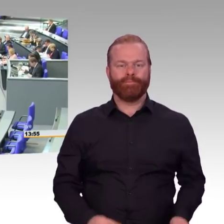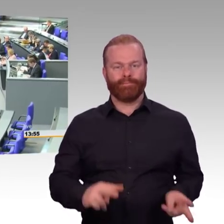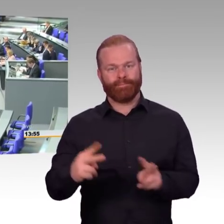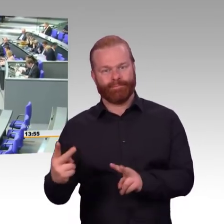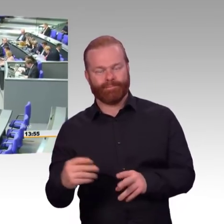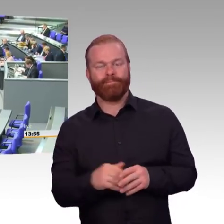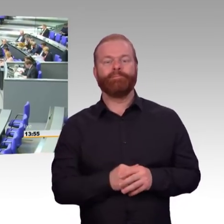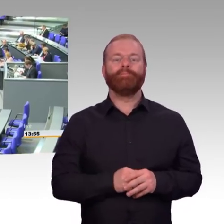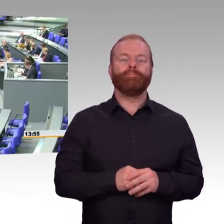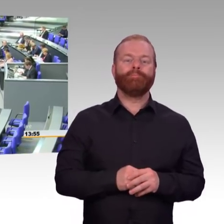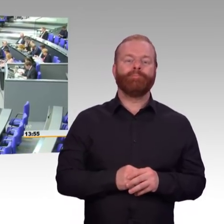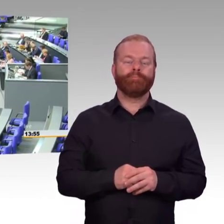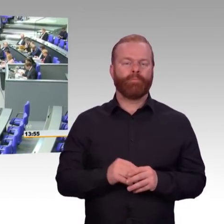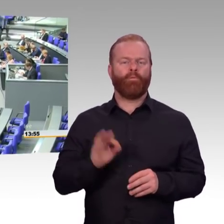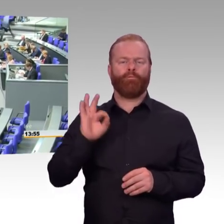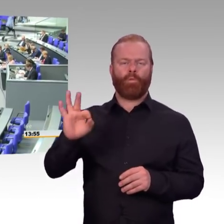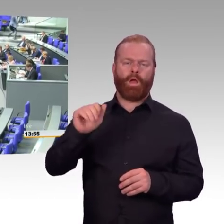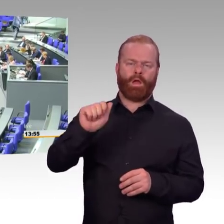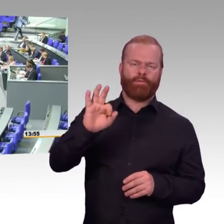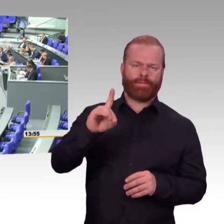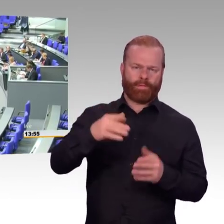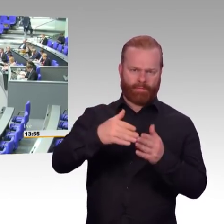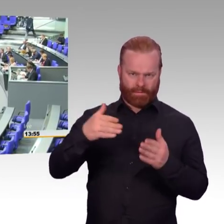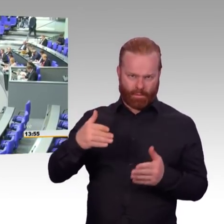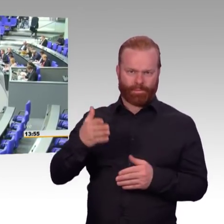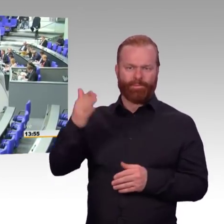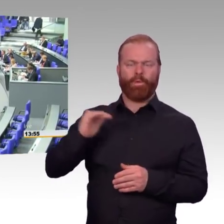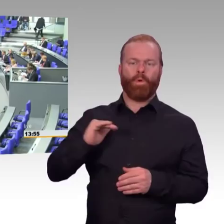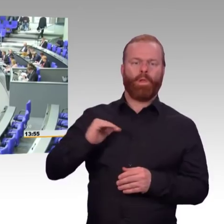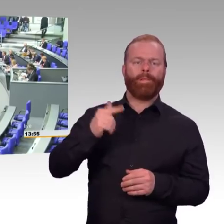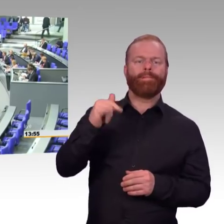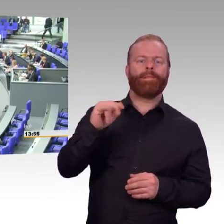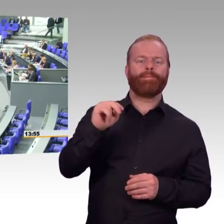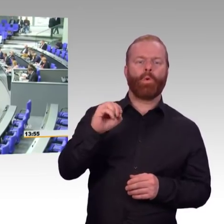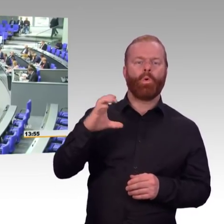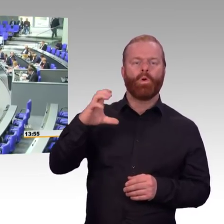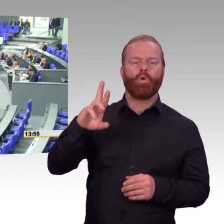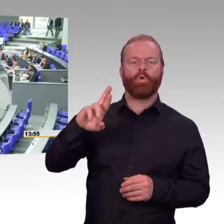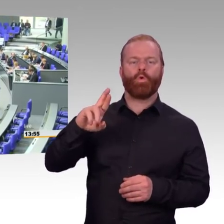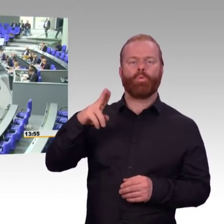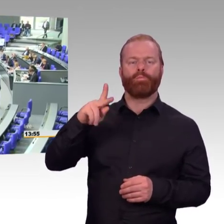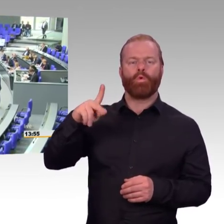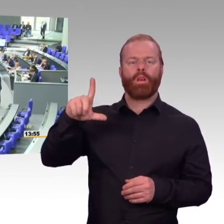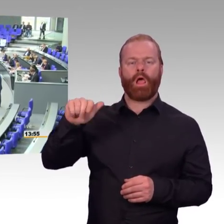Sehr geehrter Herr Präsident! Verehrte Kollegen! Die Haltung der AfD zum vorzeitigen